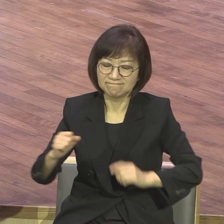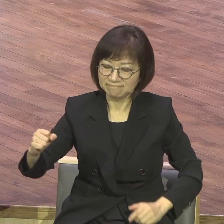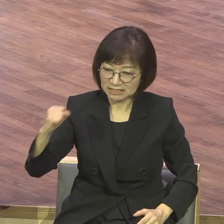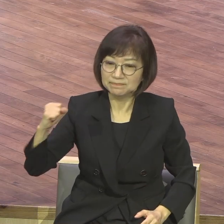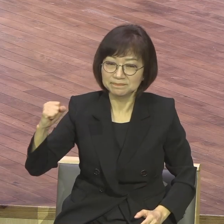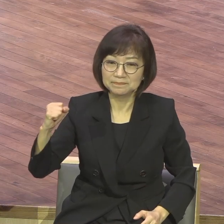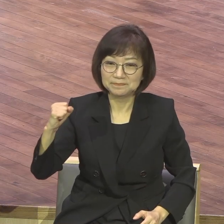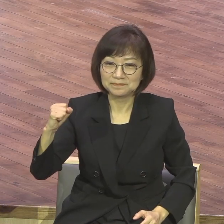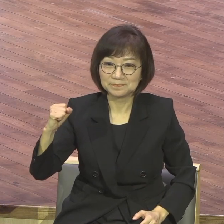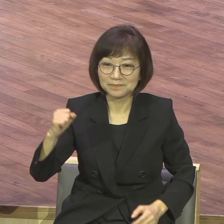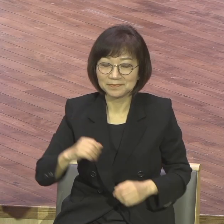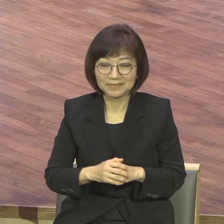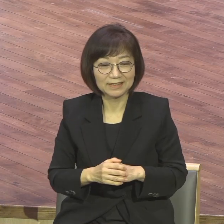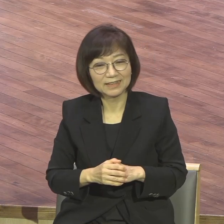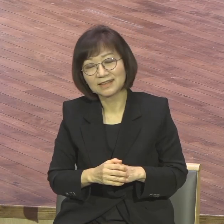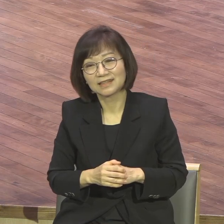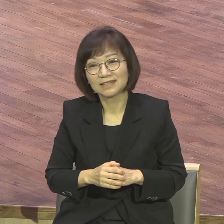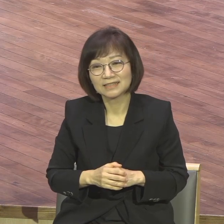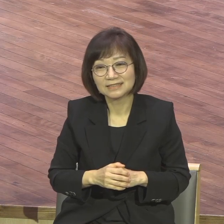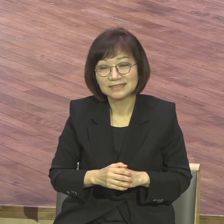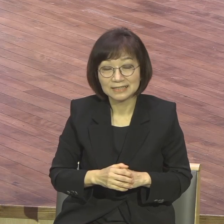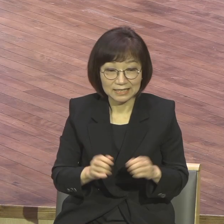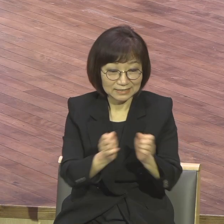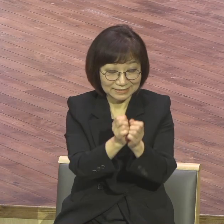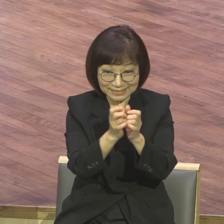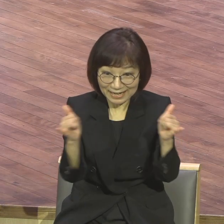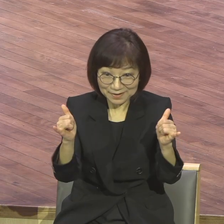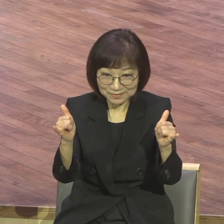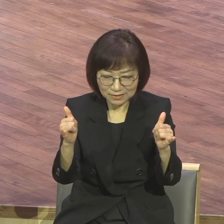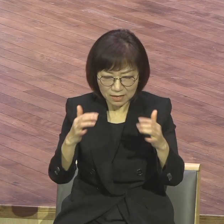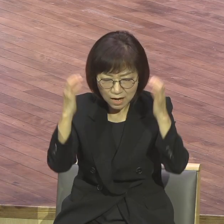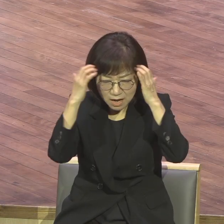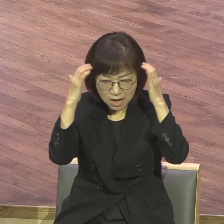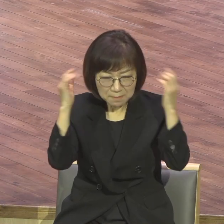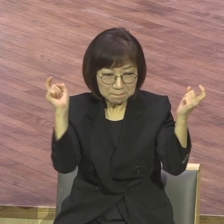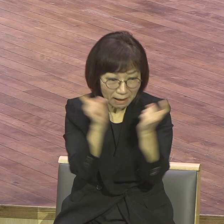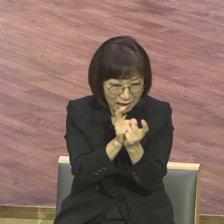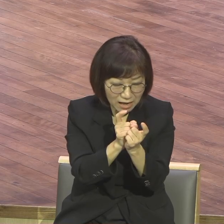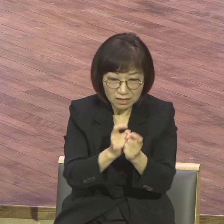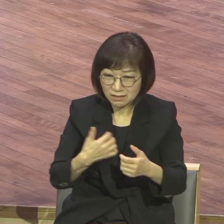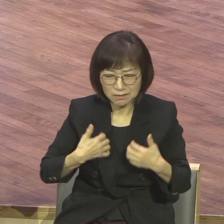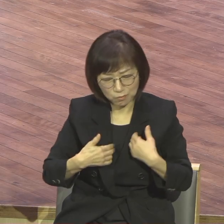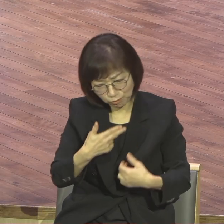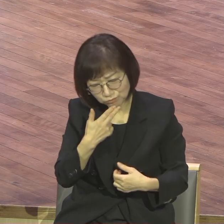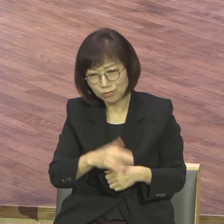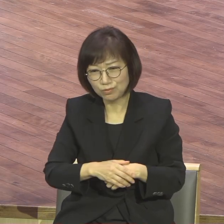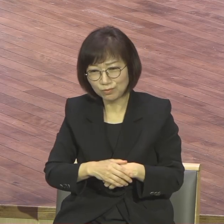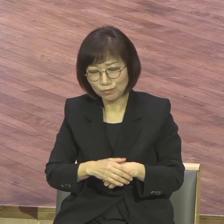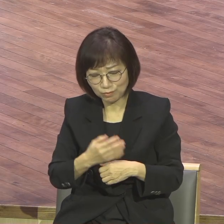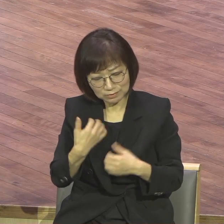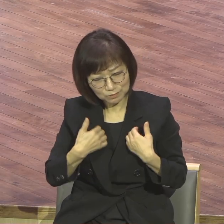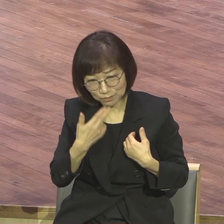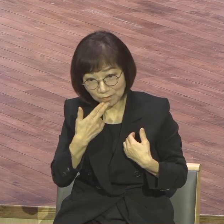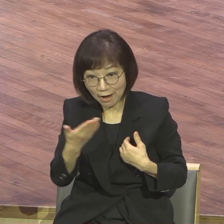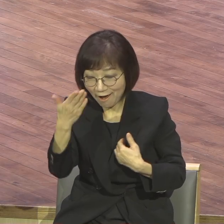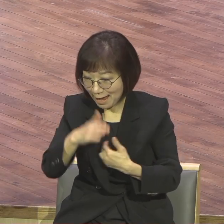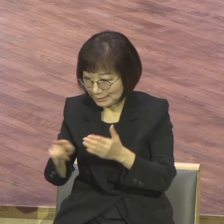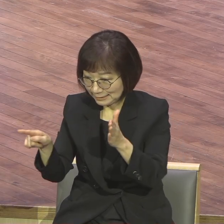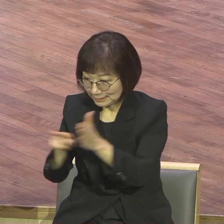육체를 가진 사람이 고난이 왔는데 기뻐할 수 있어요? 신앙의 힘, 믿음의 힘이 아니고는 불가능한 얘기예요.